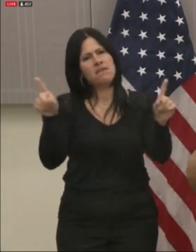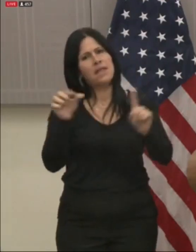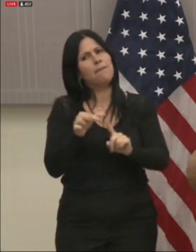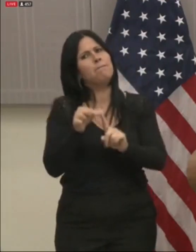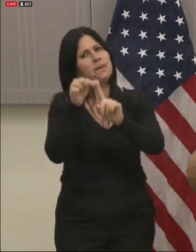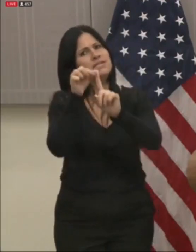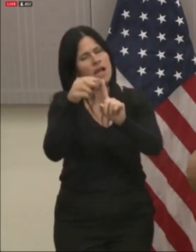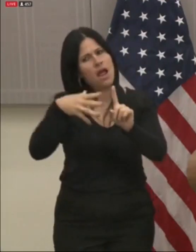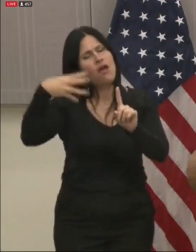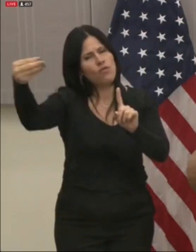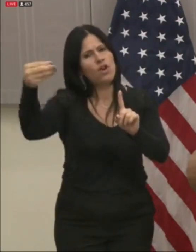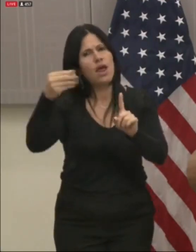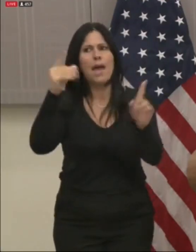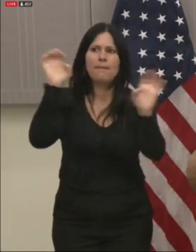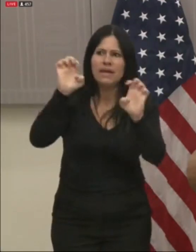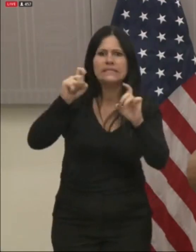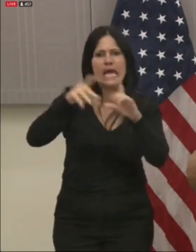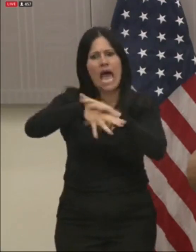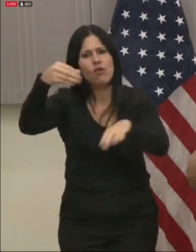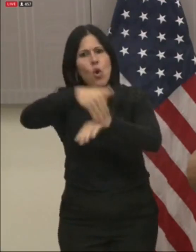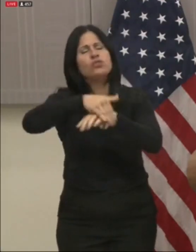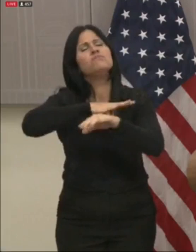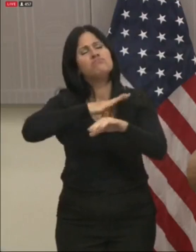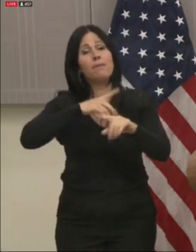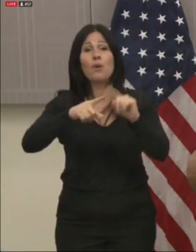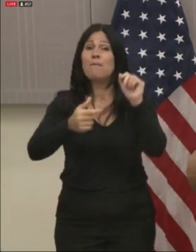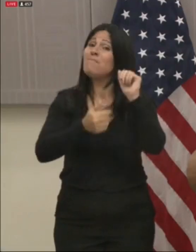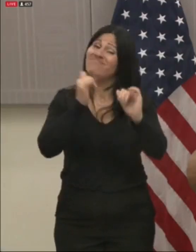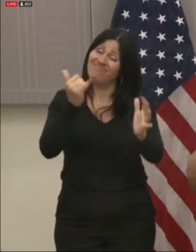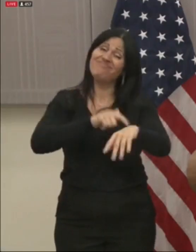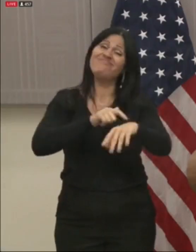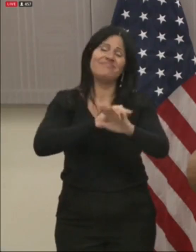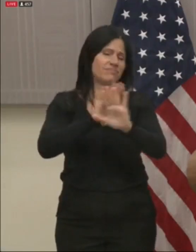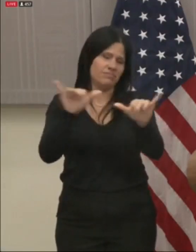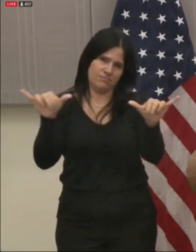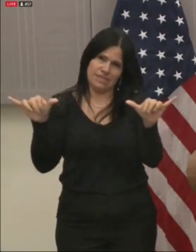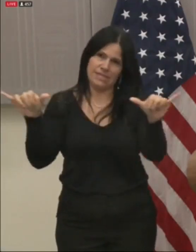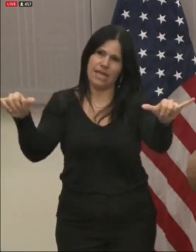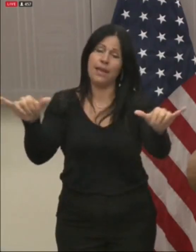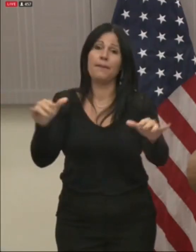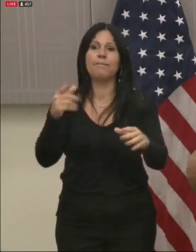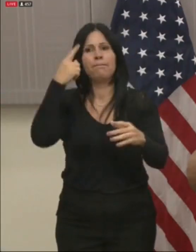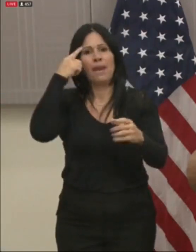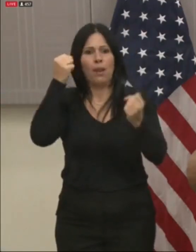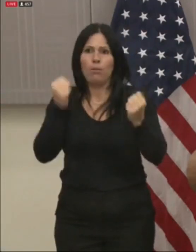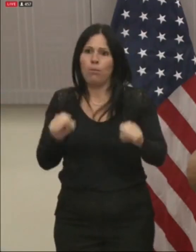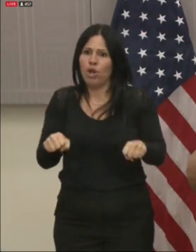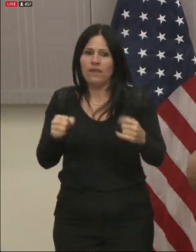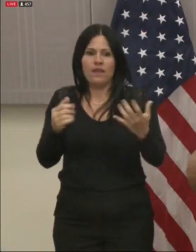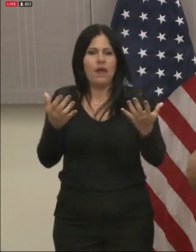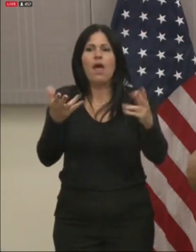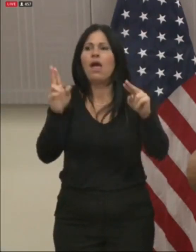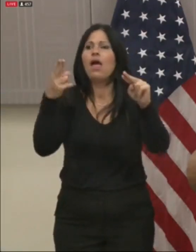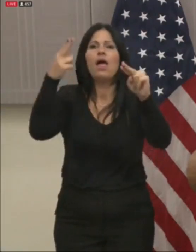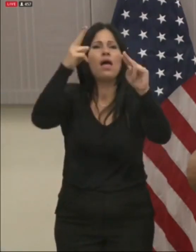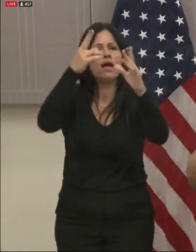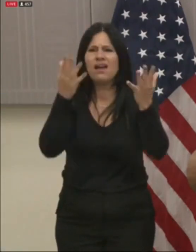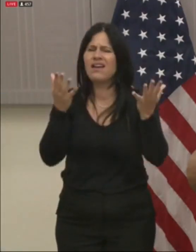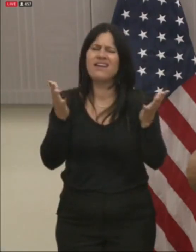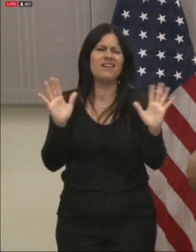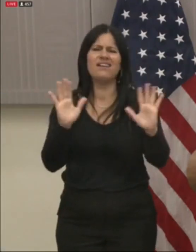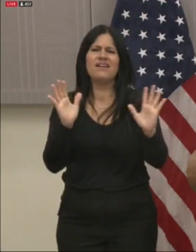Ante la posibilidad de la transmisión y o propagación del virus, aún de personas que no presentan síntomas,